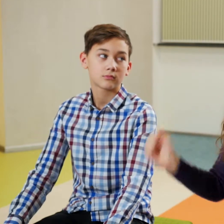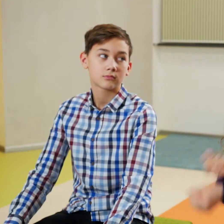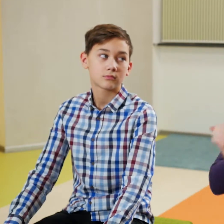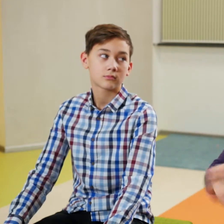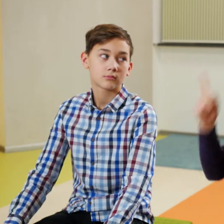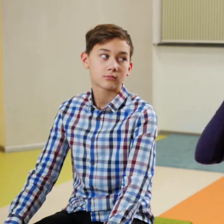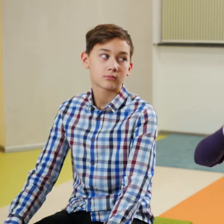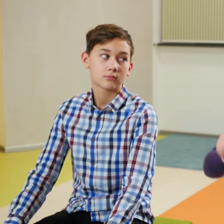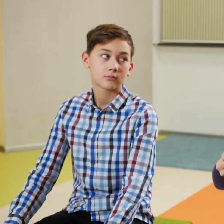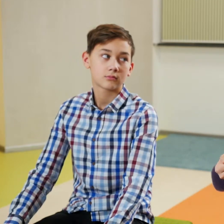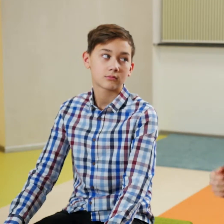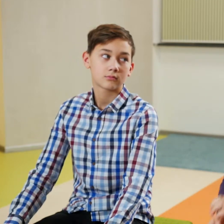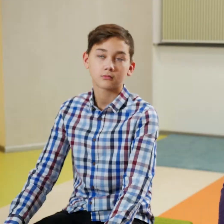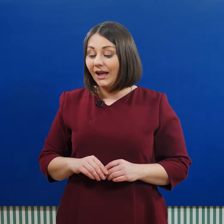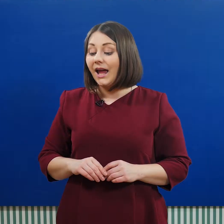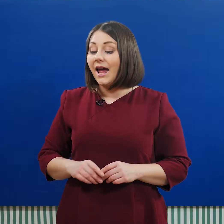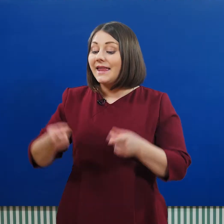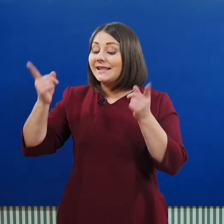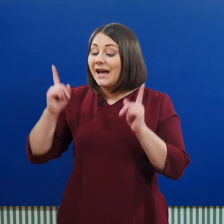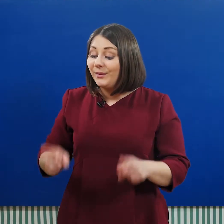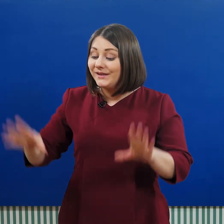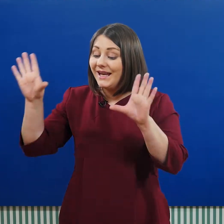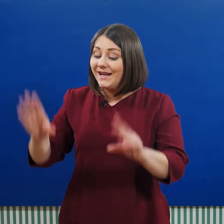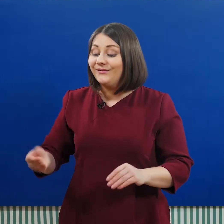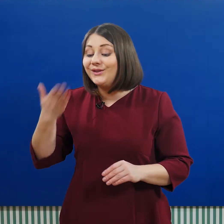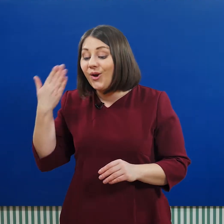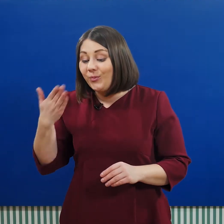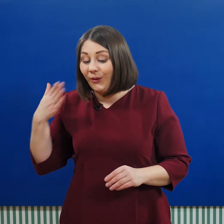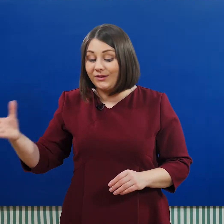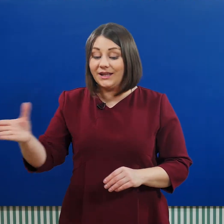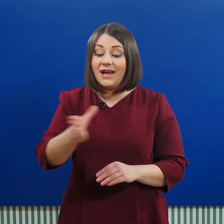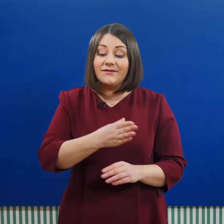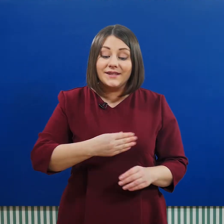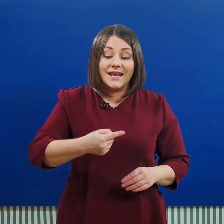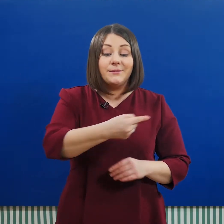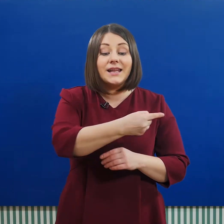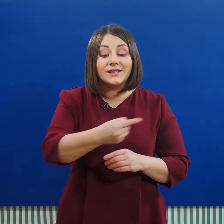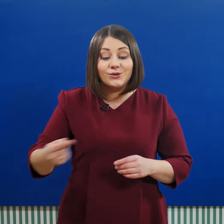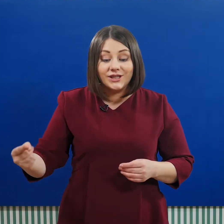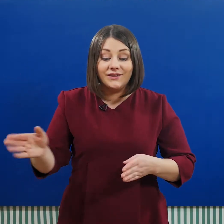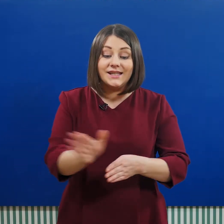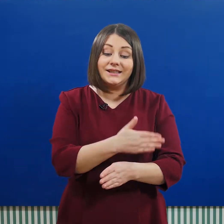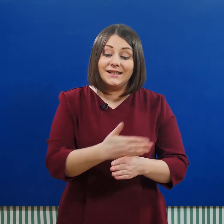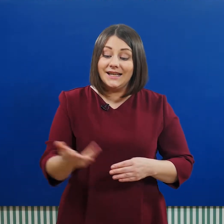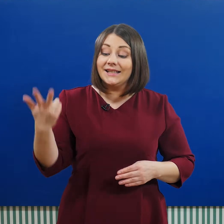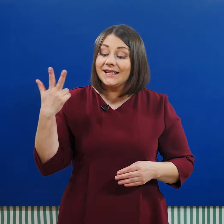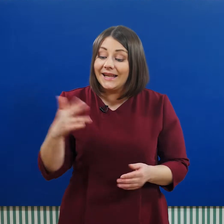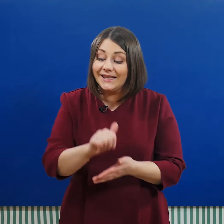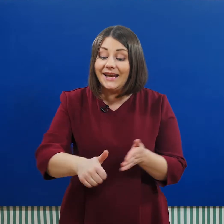невозможно запомнить. На самом деле все просто. Все имена существительные делятся на три